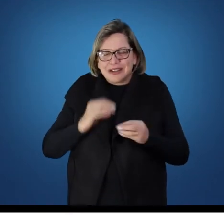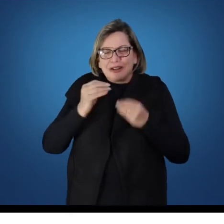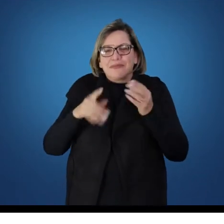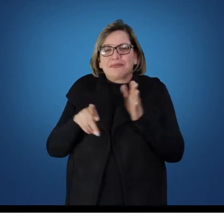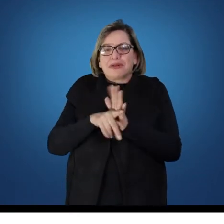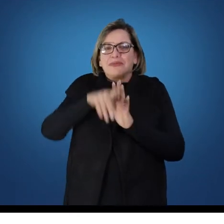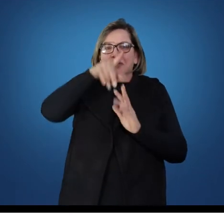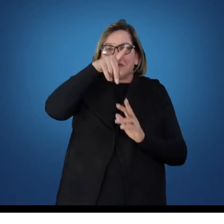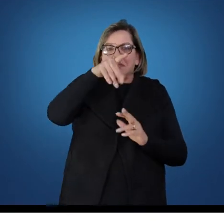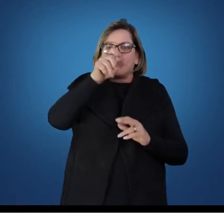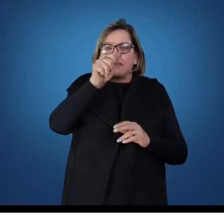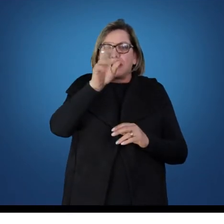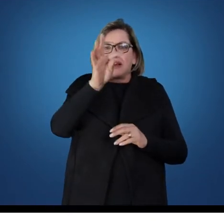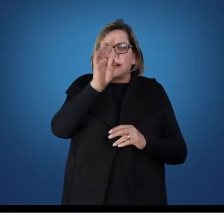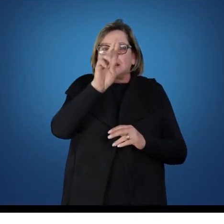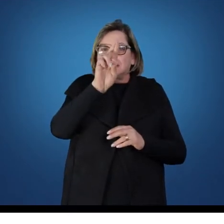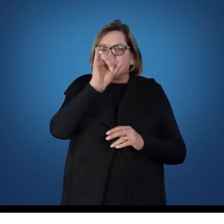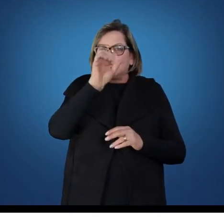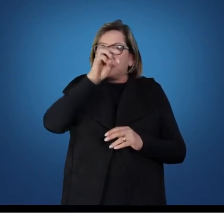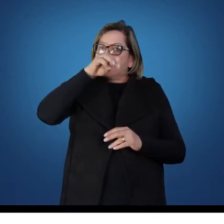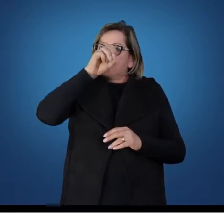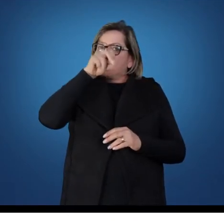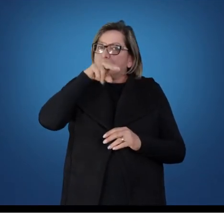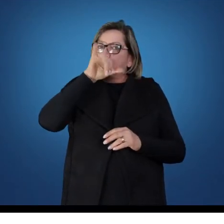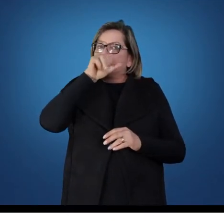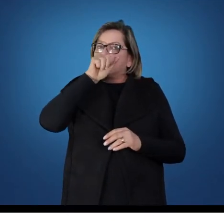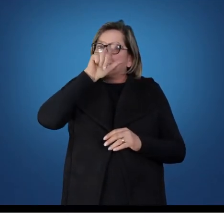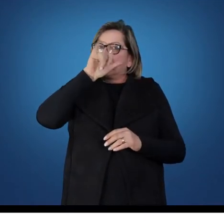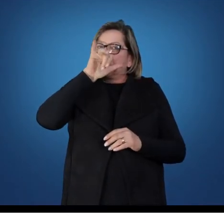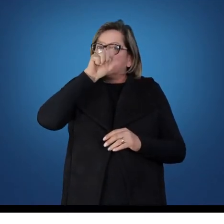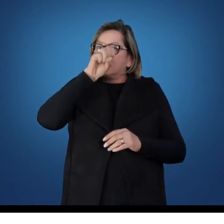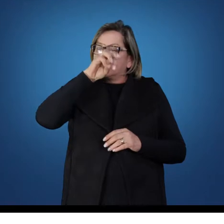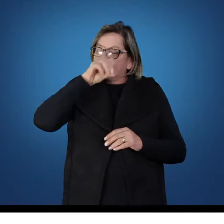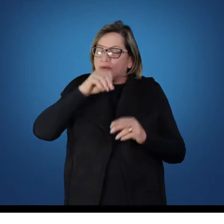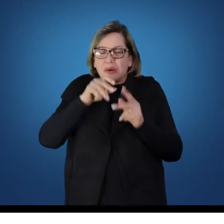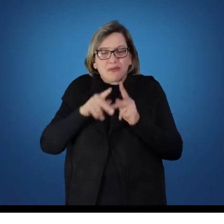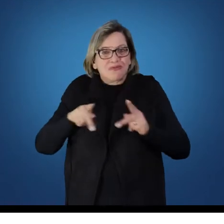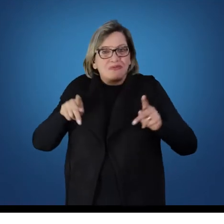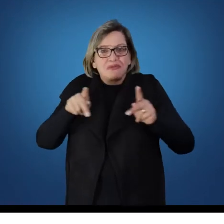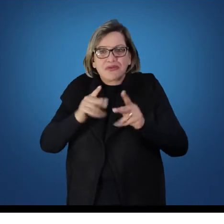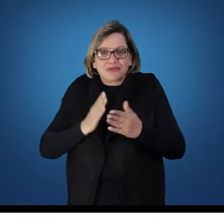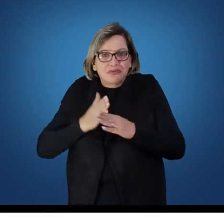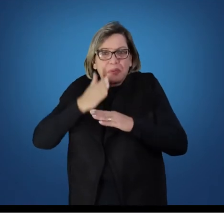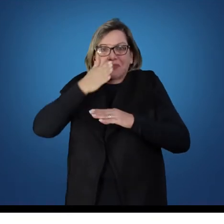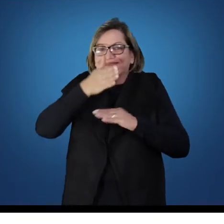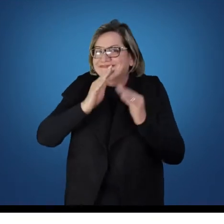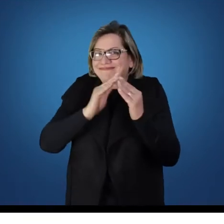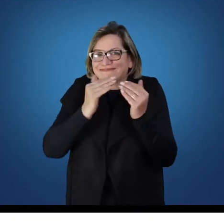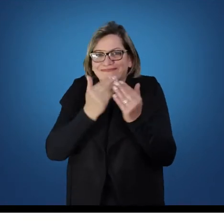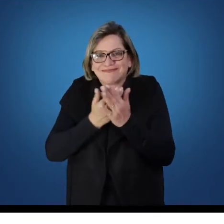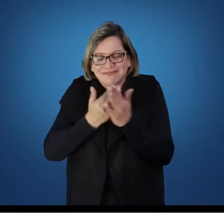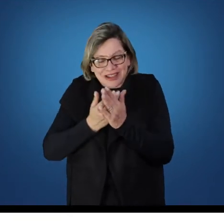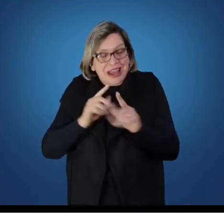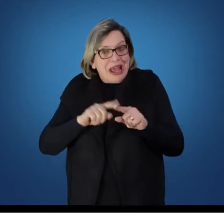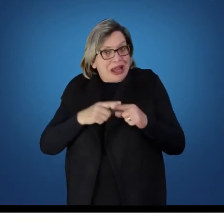coronelismo, Então, pessoas ainda não têm acesso à educação, mas existem ganhos já a partir dos aparatos legais. A Constituição